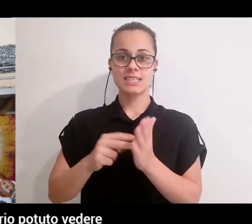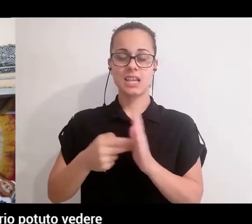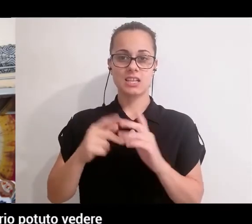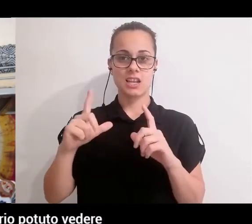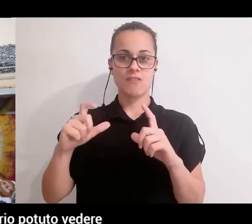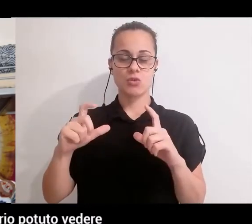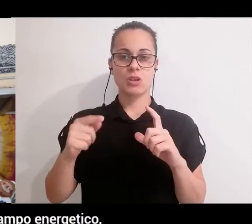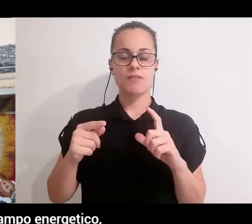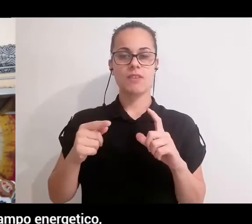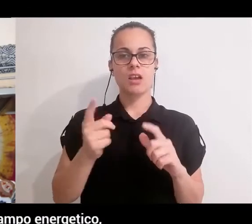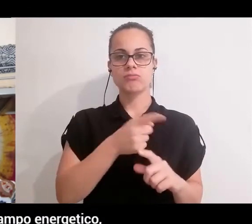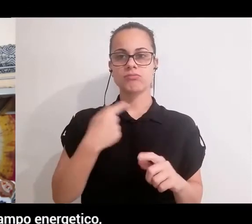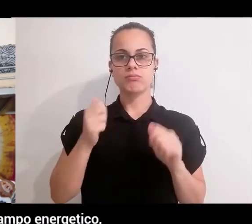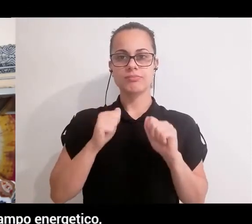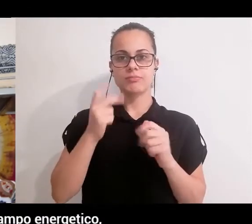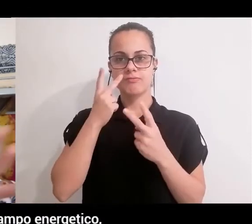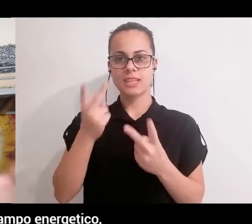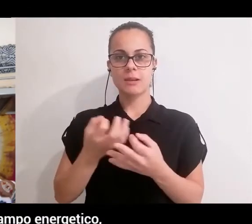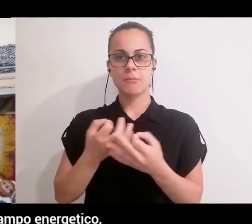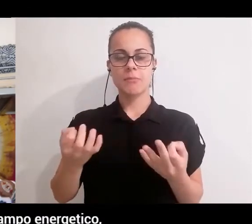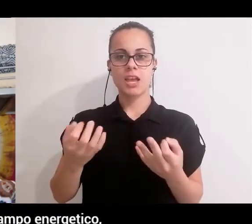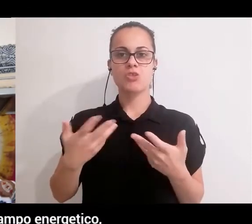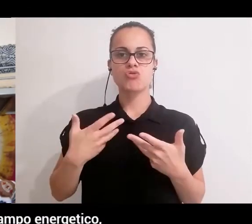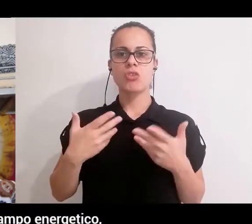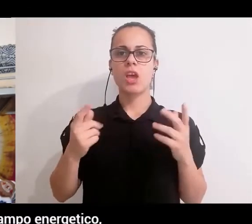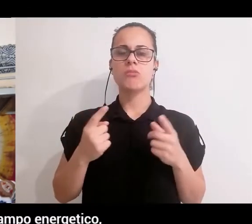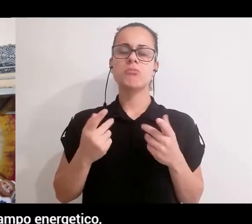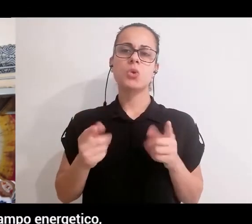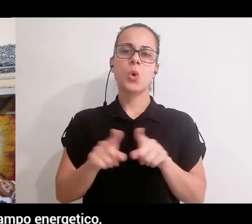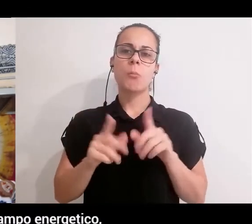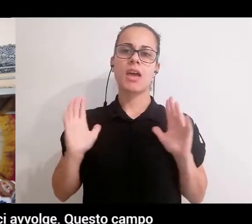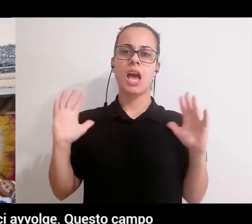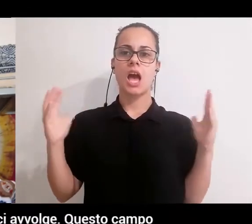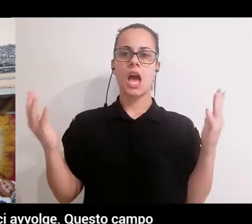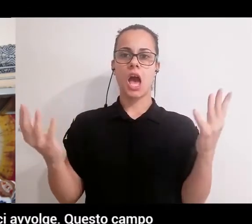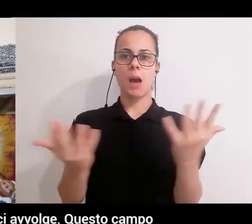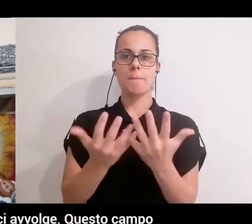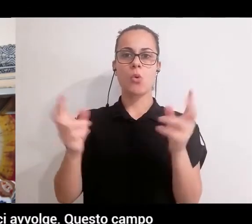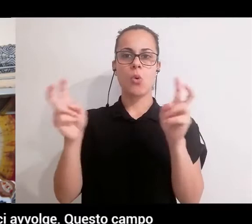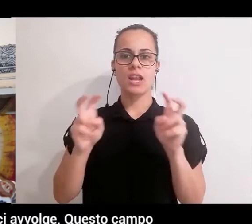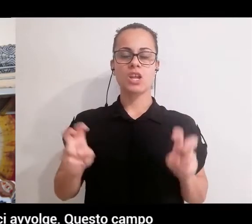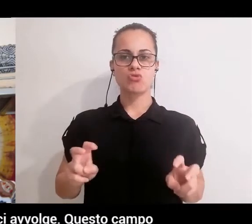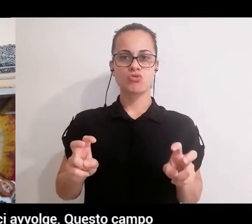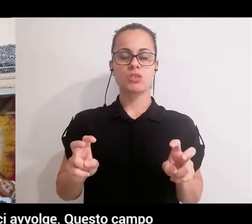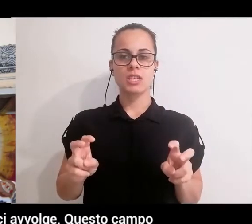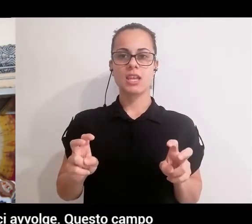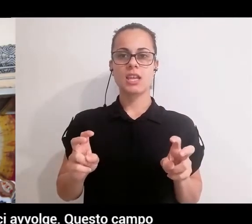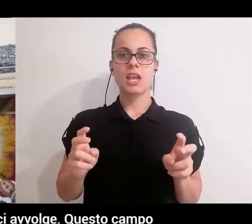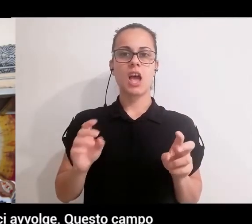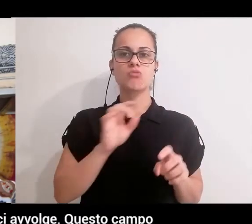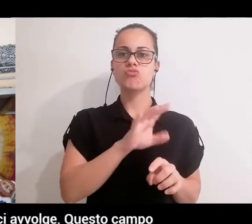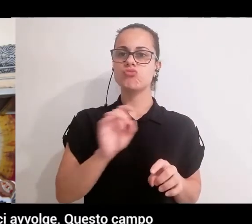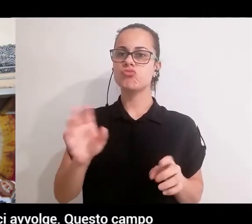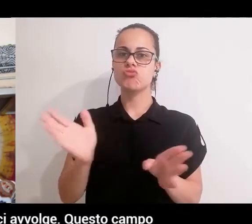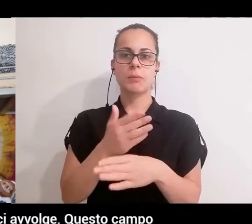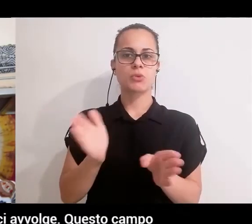potuto vedere con i nostri occhi la presenza di questo campo energetico, questo campo aurico intorno